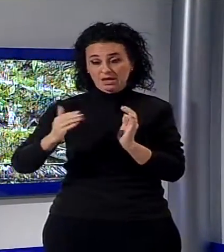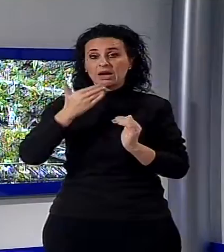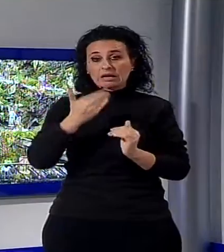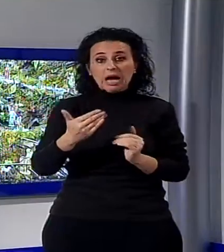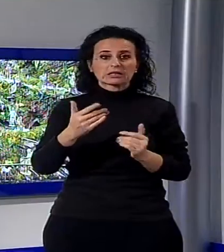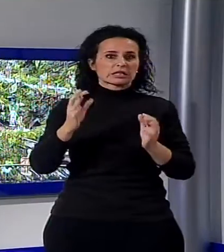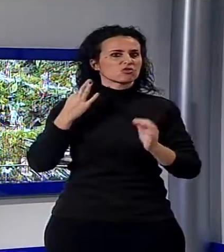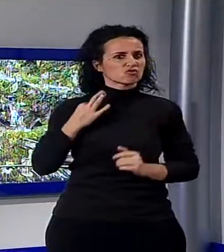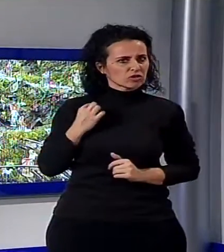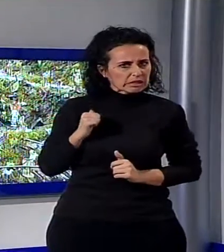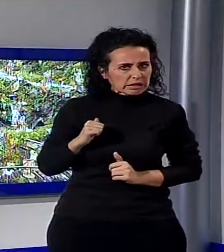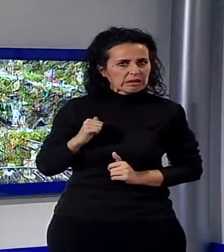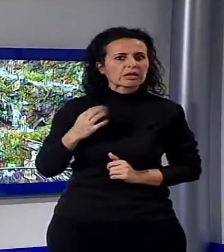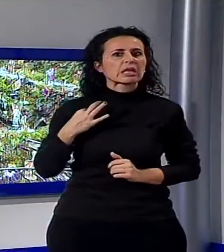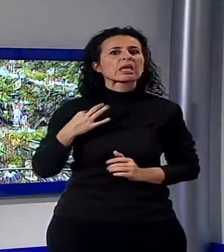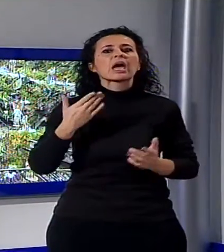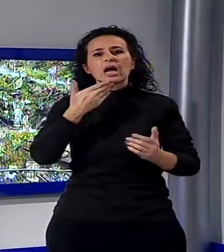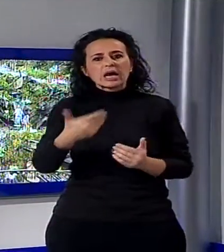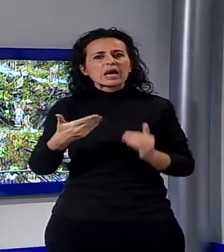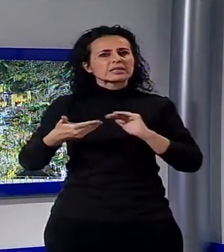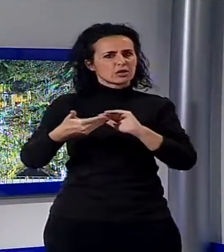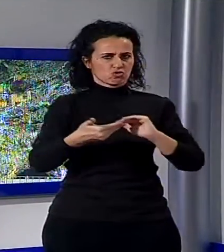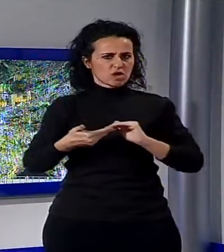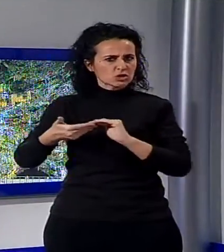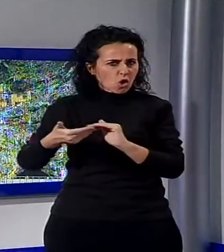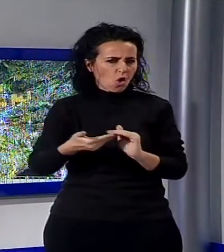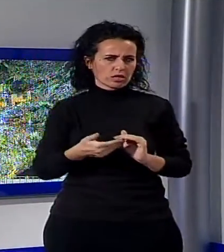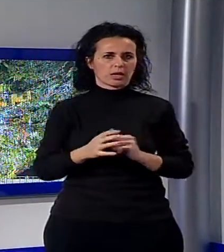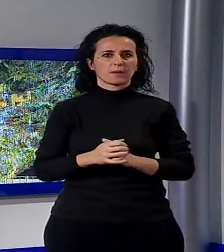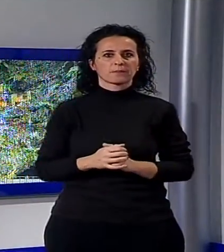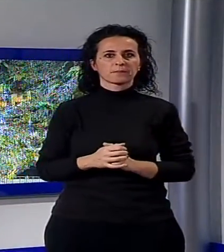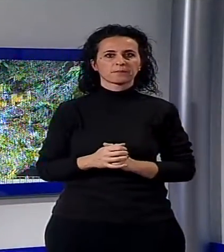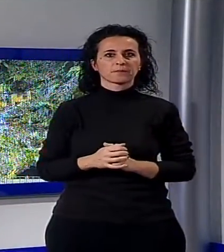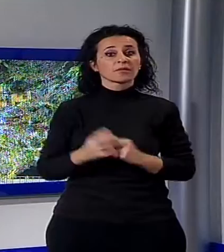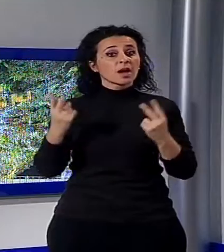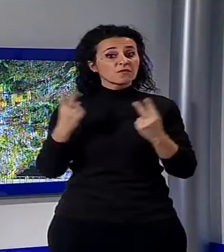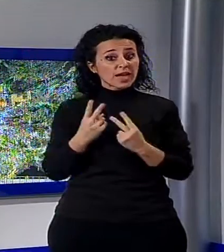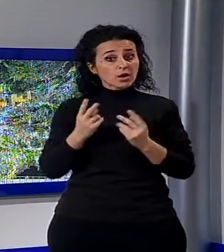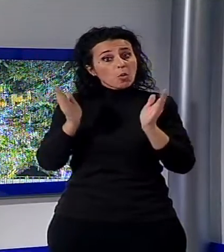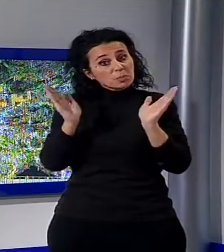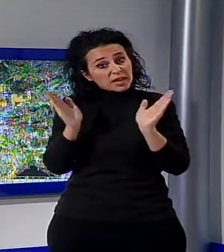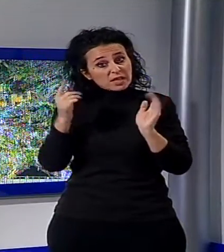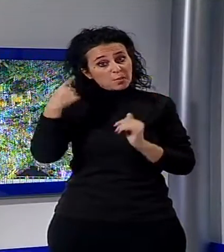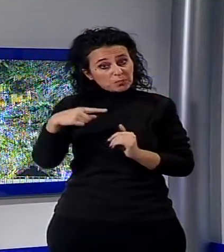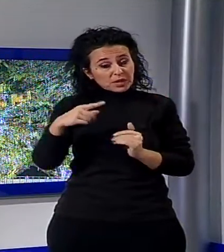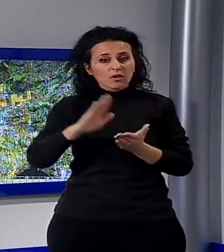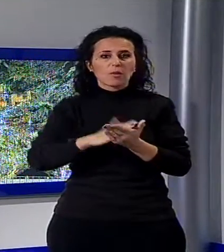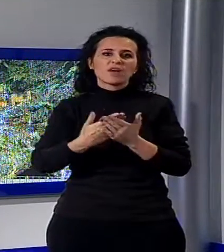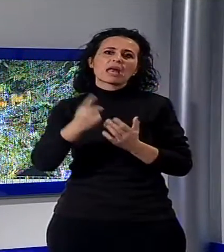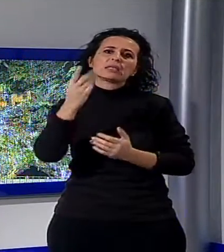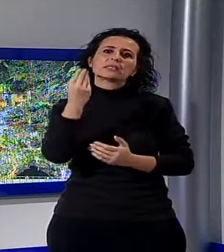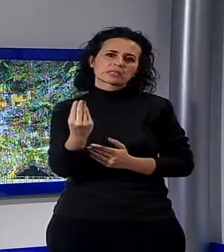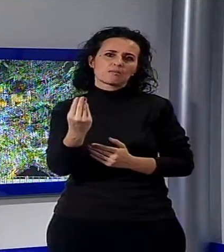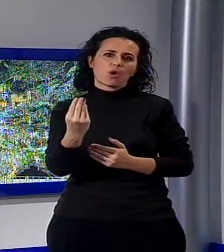associazioni. Sì, il presepe quest'anno è un simbolo di Borgo Ammozzano, Borgo Ammozzano è più che